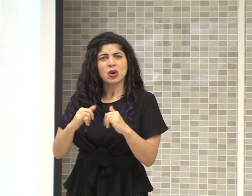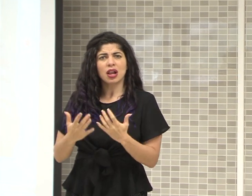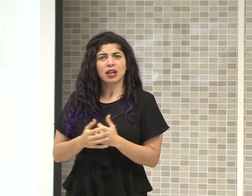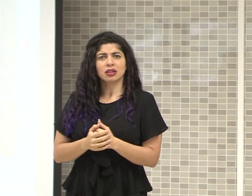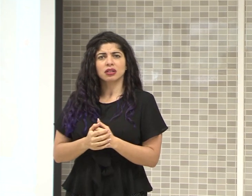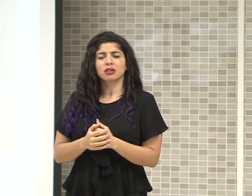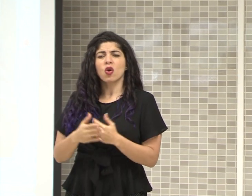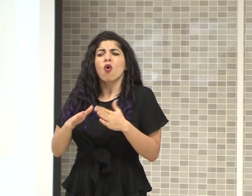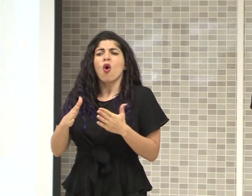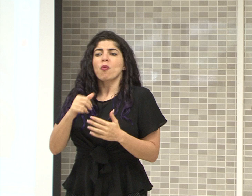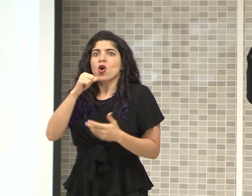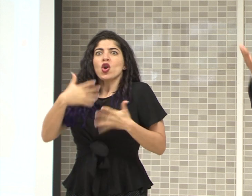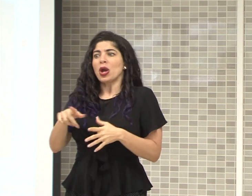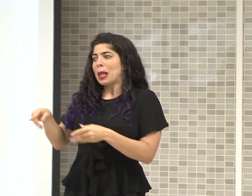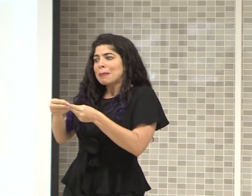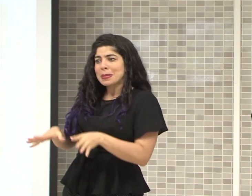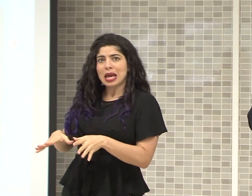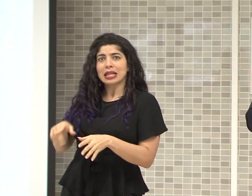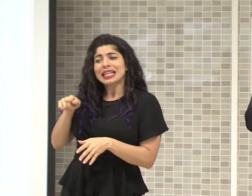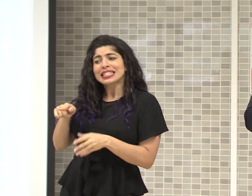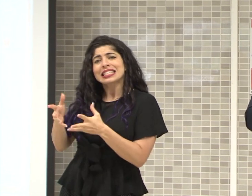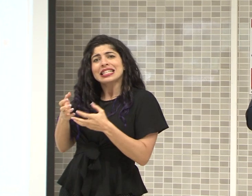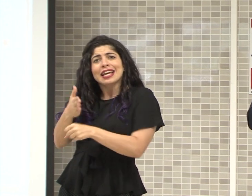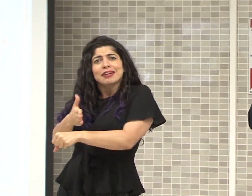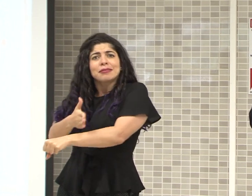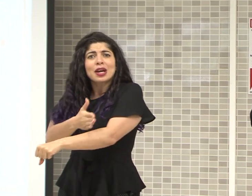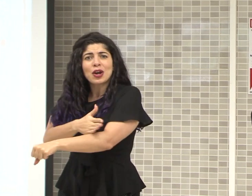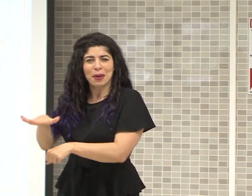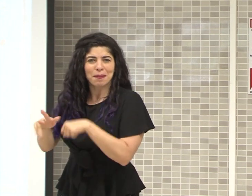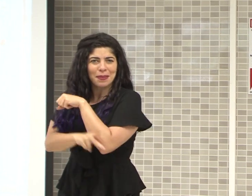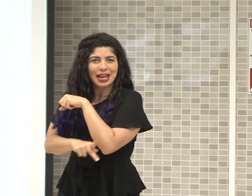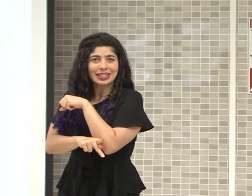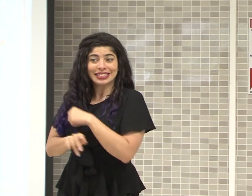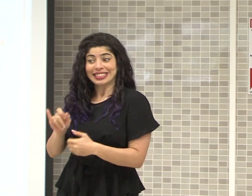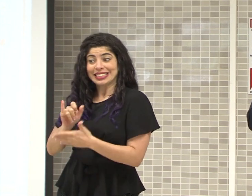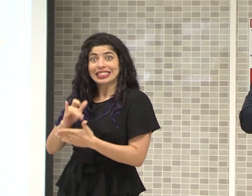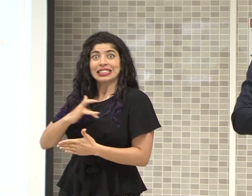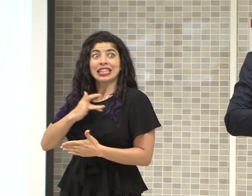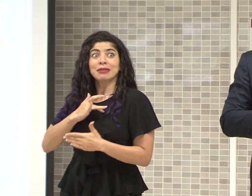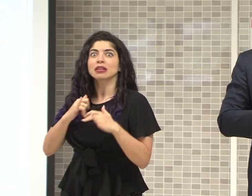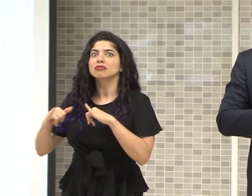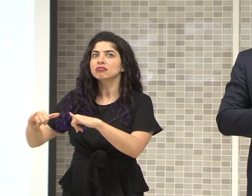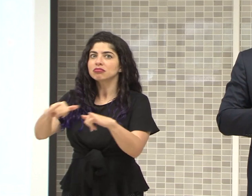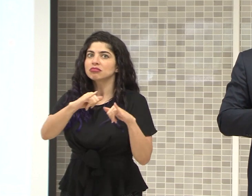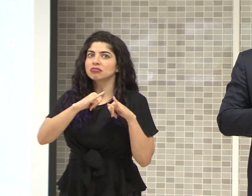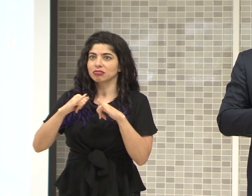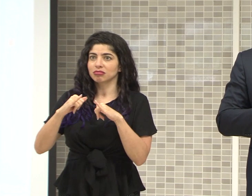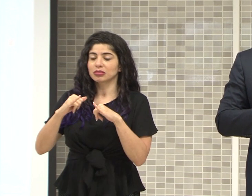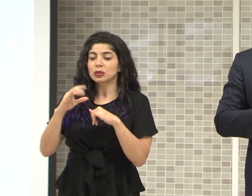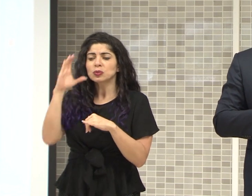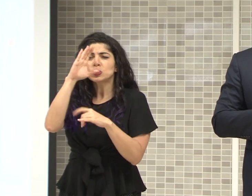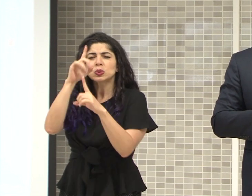¿Cómo no queremos perderlo? ¿Y cómo queremos mejorarlo? Yo creo que eso fue un sentimiento ánime, de